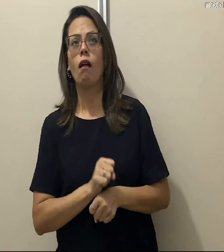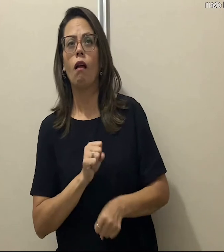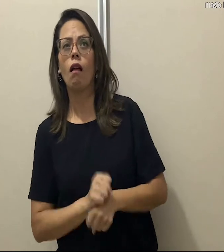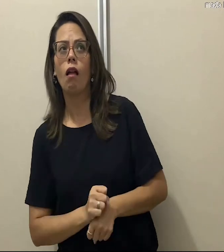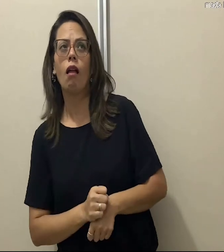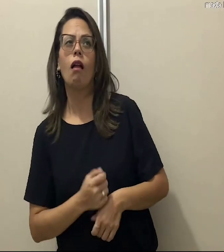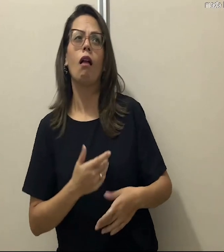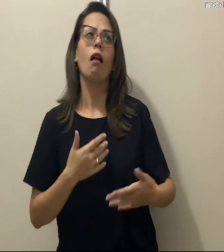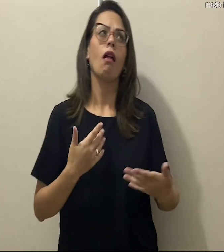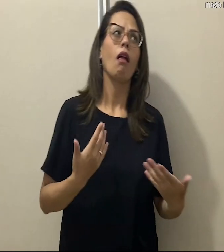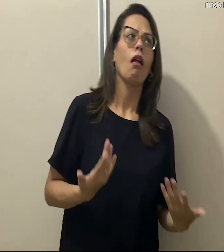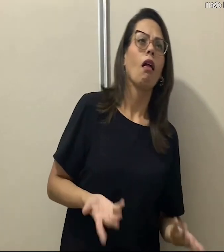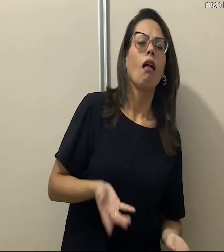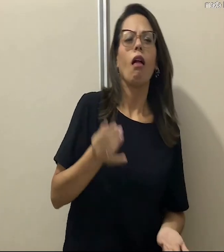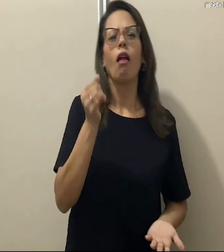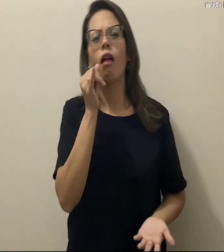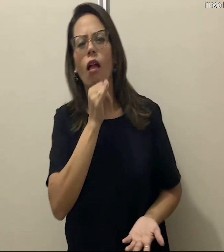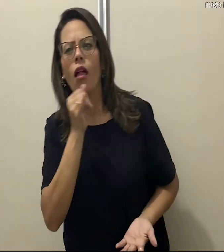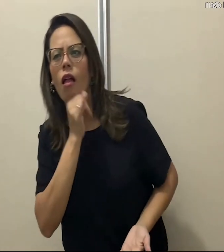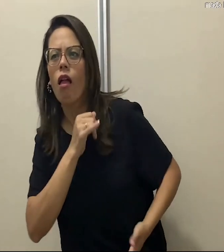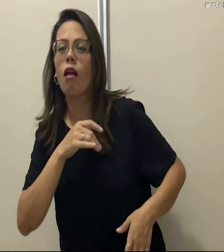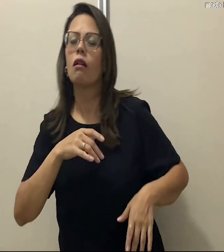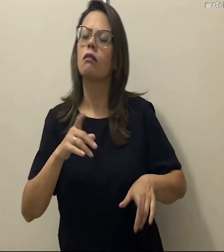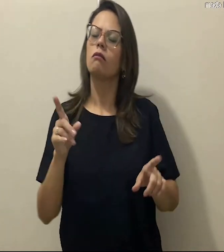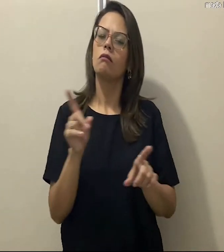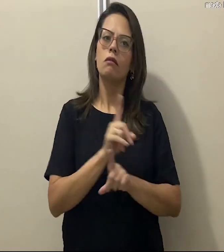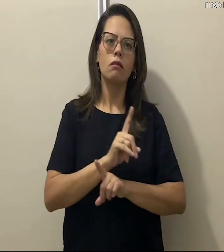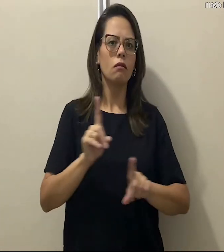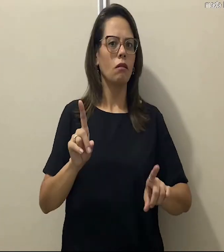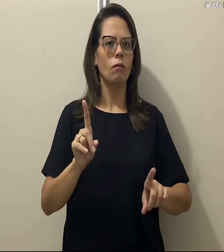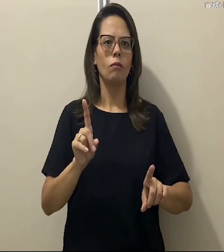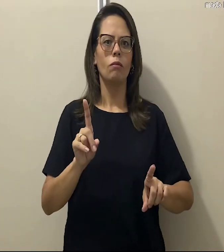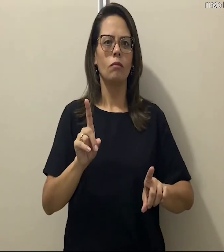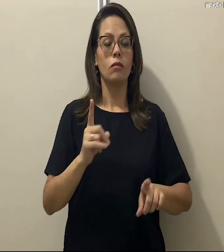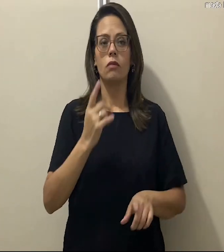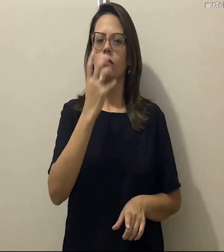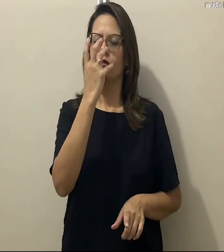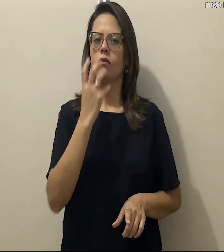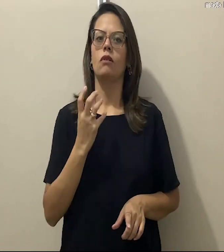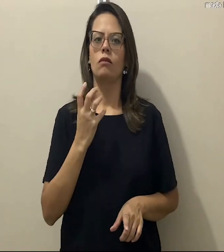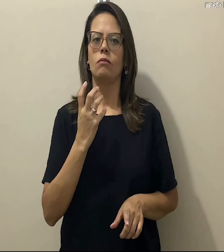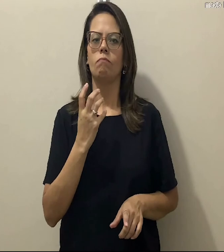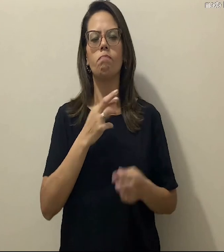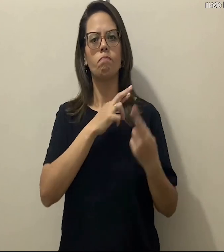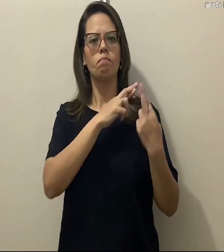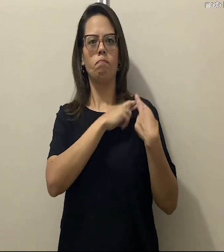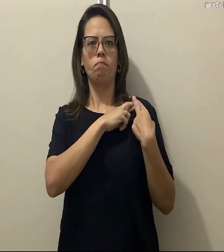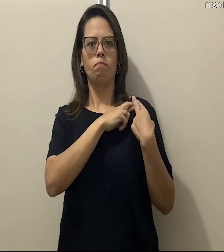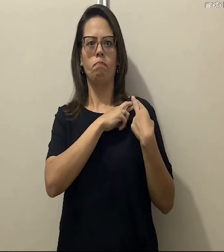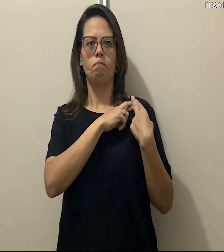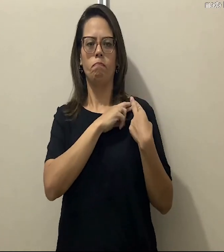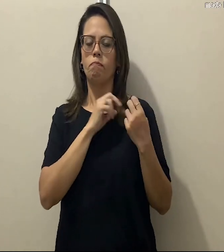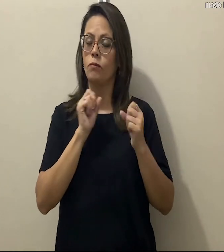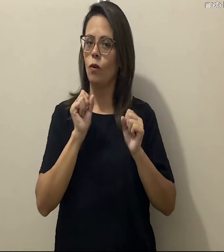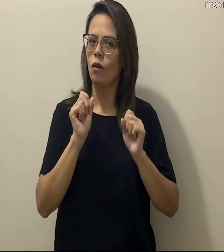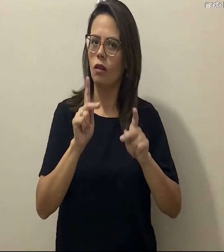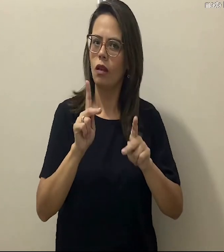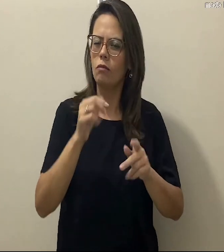mangas, não fique à toa de desculpas. Isso não é possível. Realmente precisa de seriedade e responsabilidade.